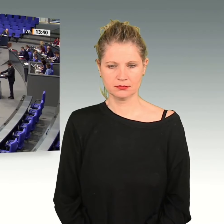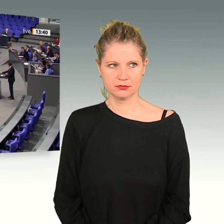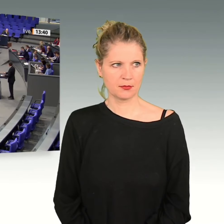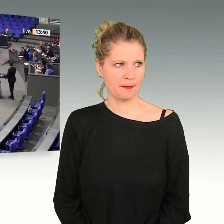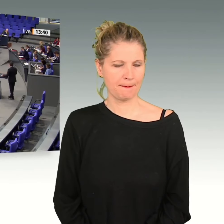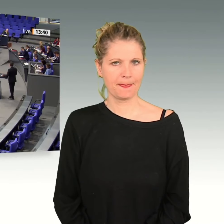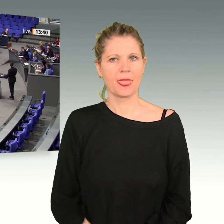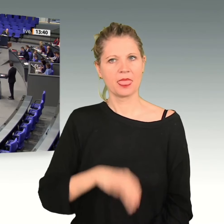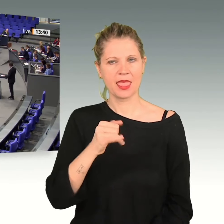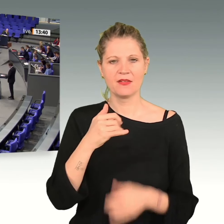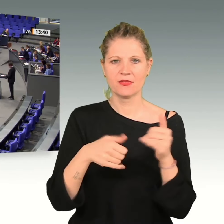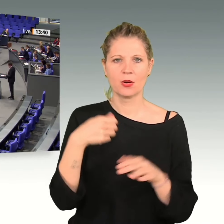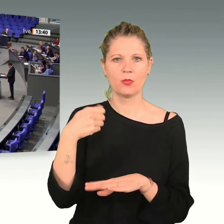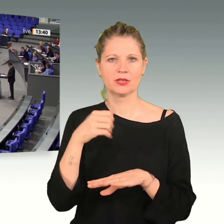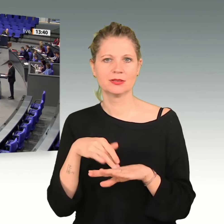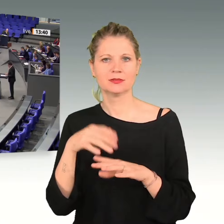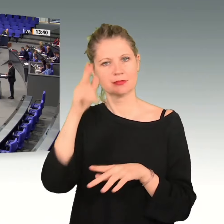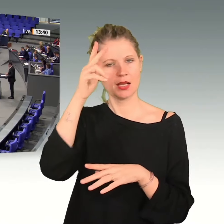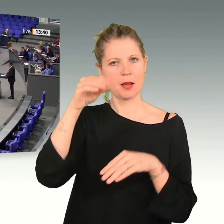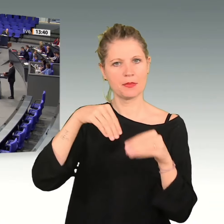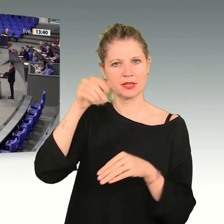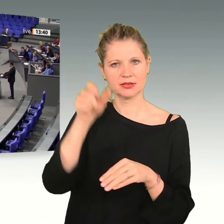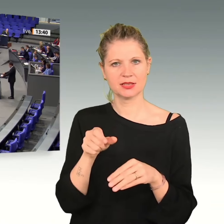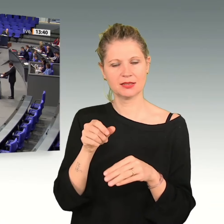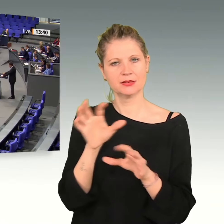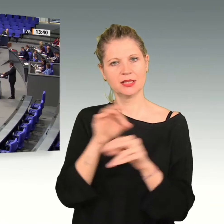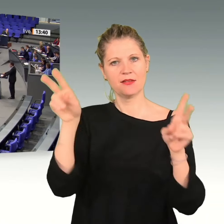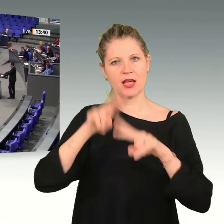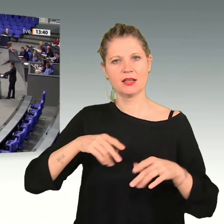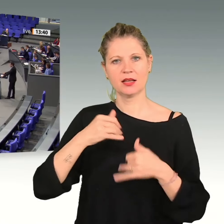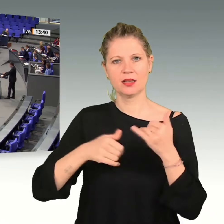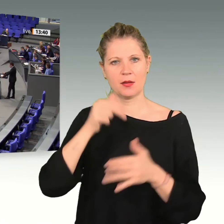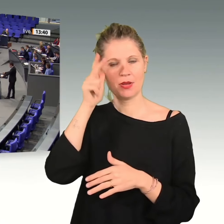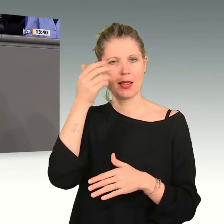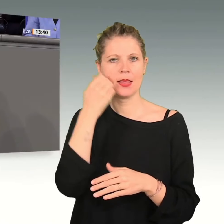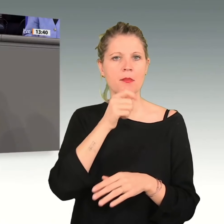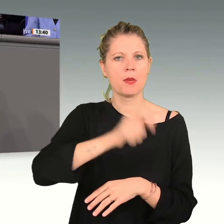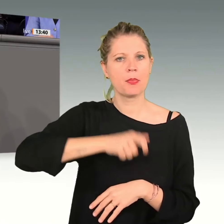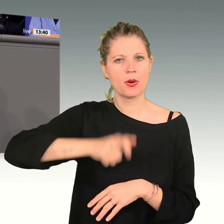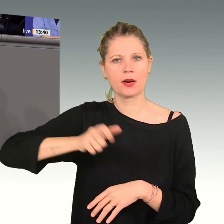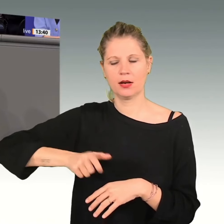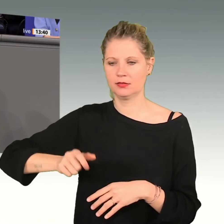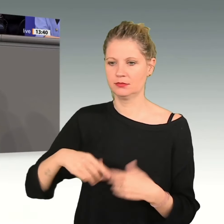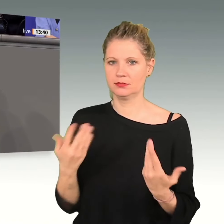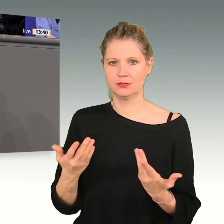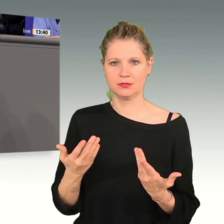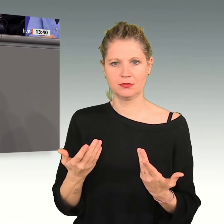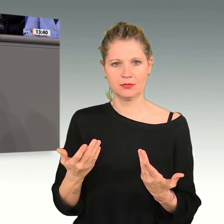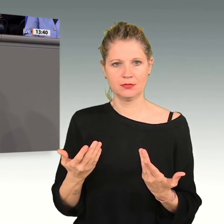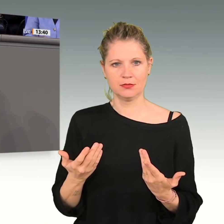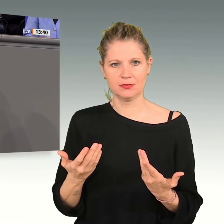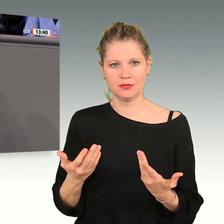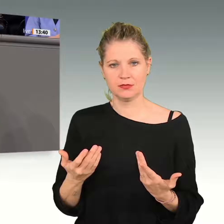Herr Präsident, Herr Minister, meine sehr verehrten Damen und Herren, liebe Bürger! Unsere Unternehmen verzweifeln an dem,